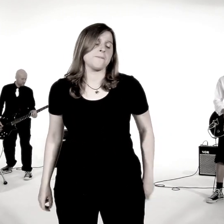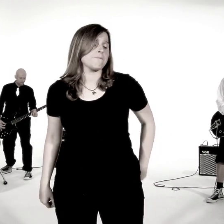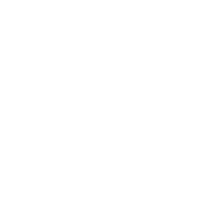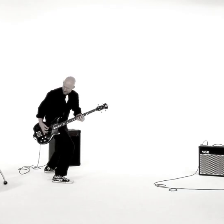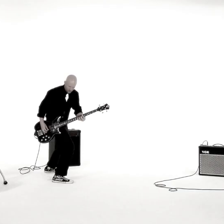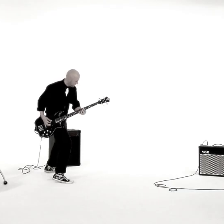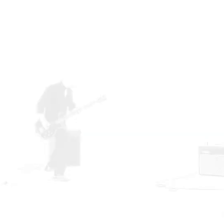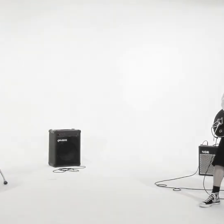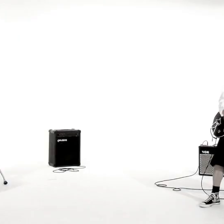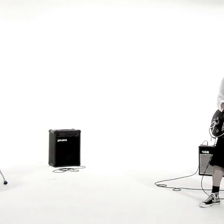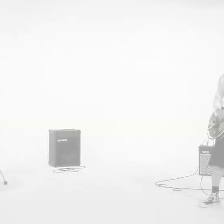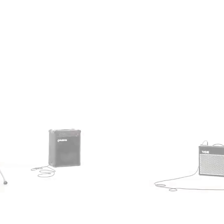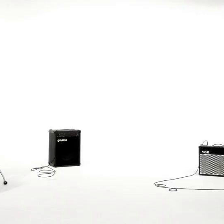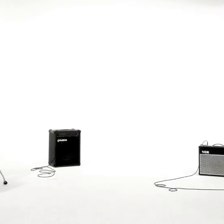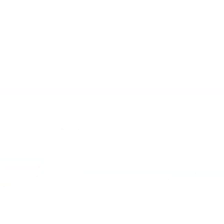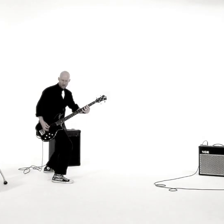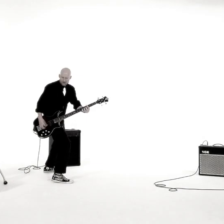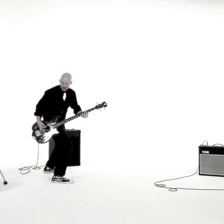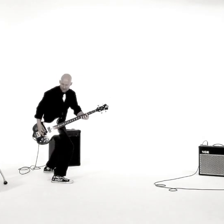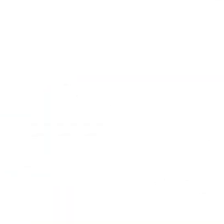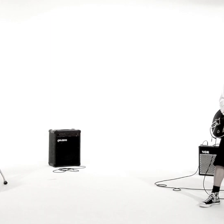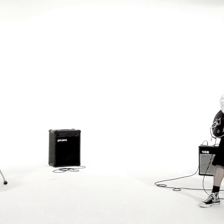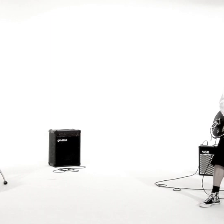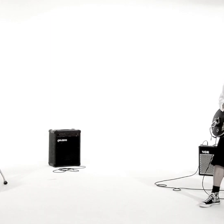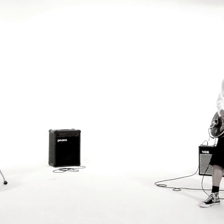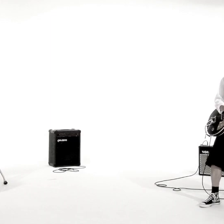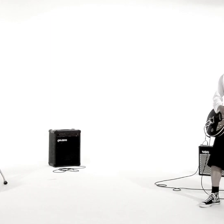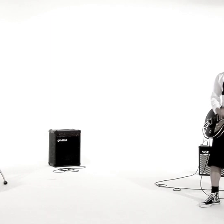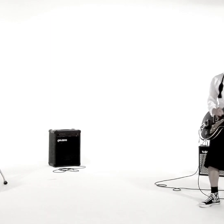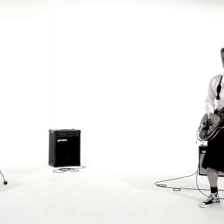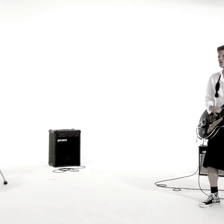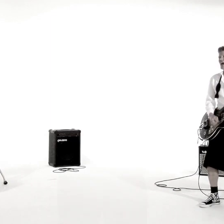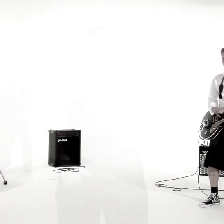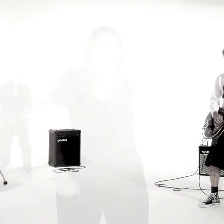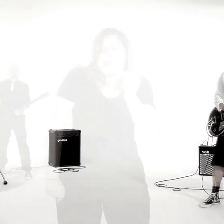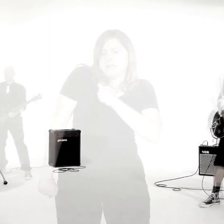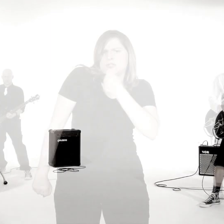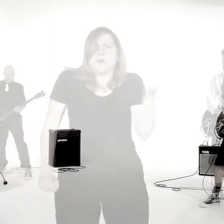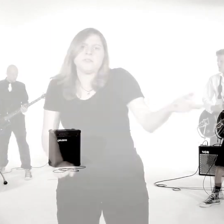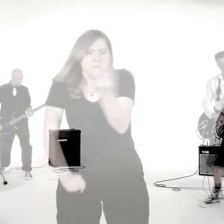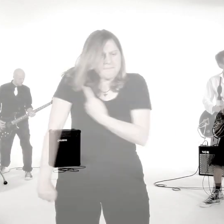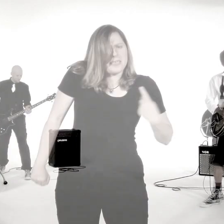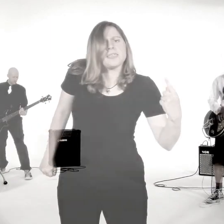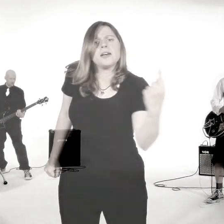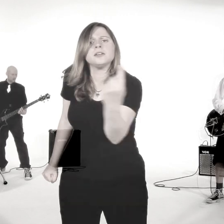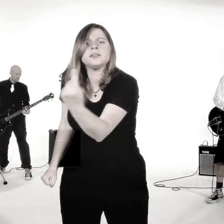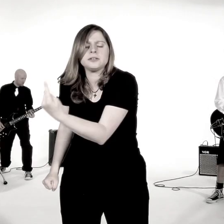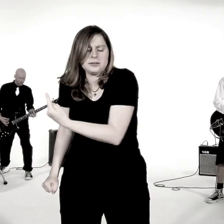Es ist nicht Liebe, es ist nur deine Angst vor dem Alleineren